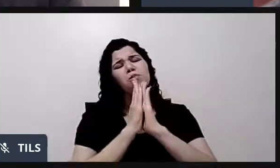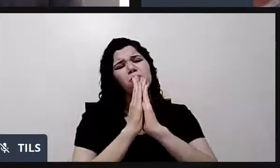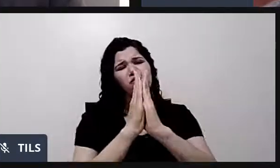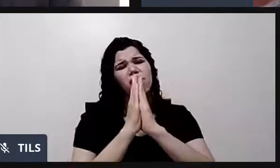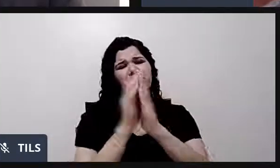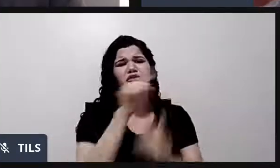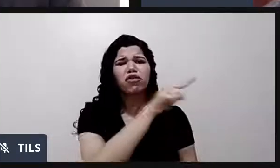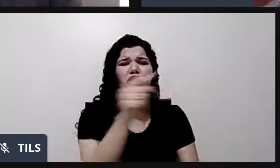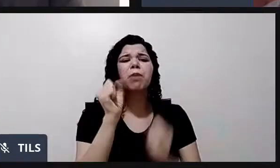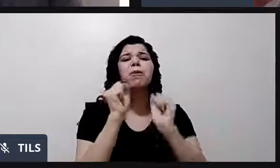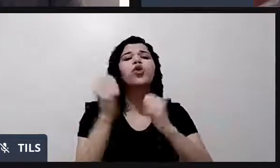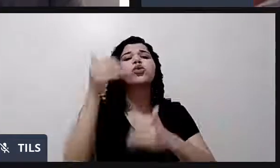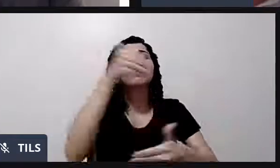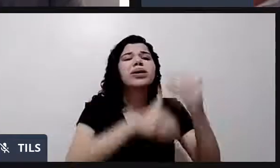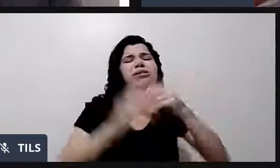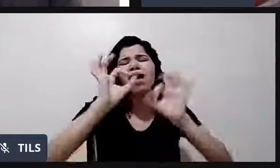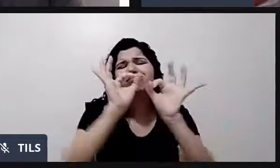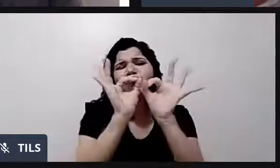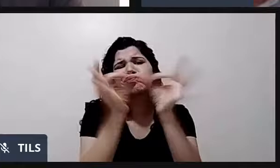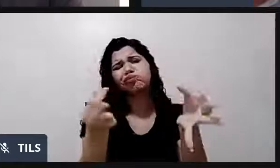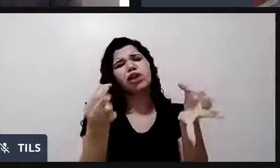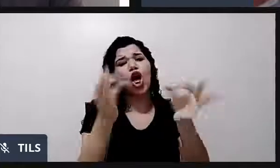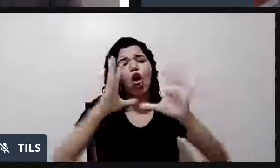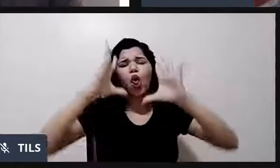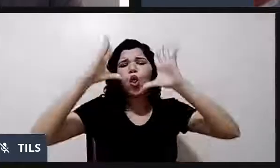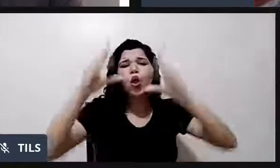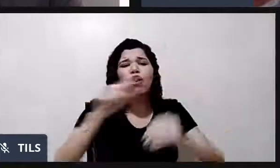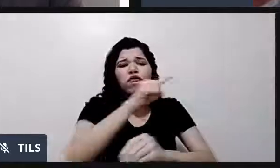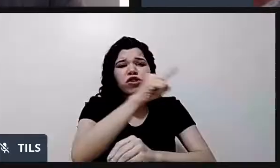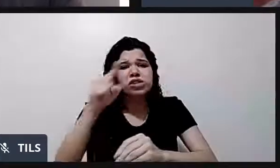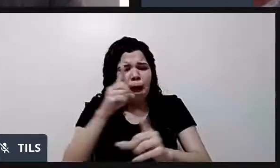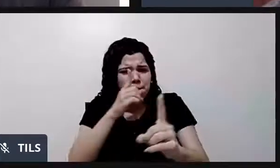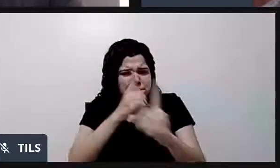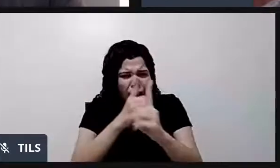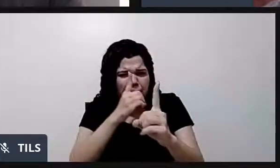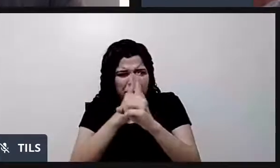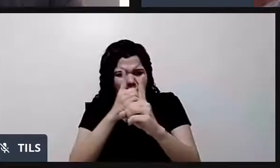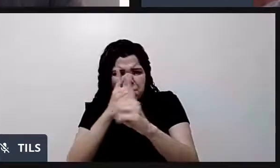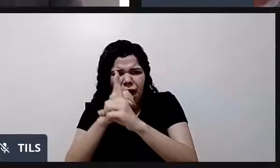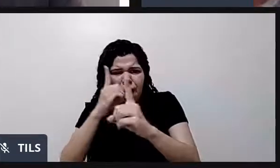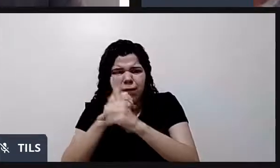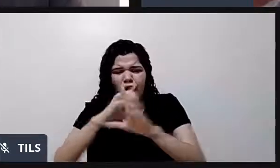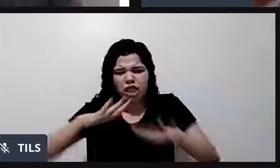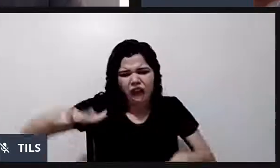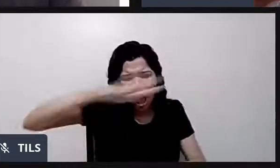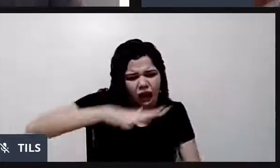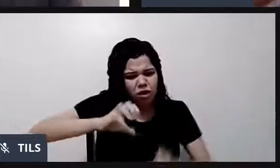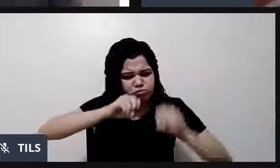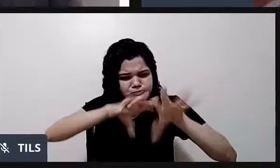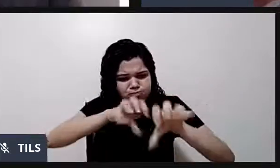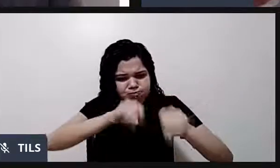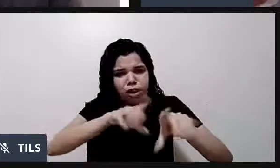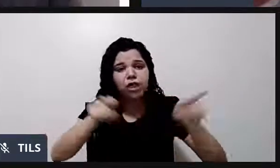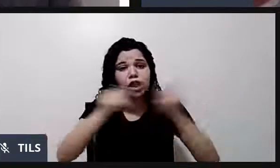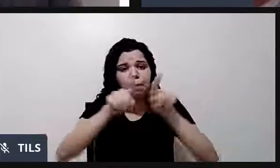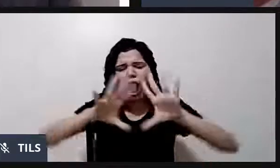fazer. É simples. Tudo que você encontrar que for de educação e que prestar tudo, curta,